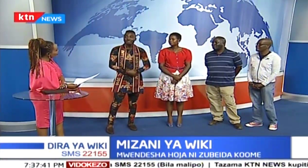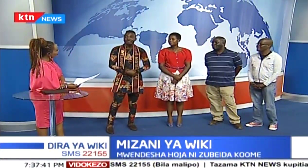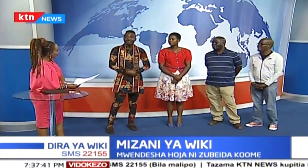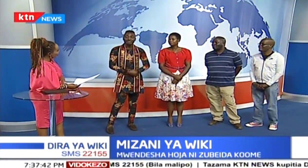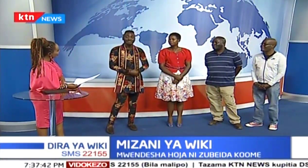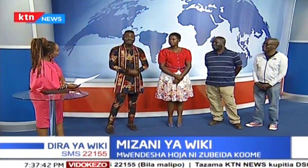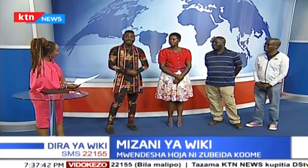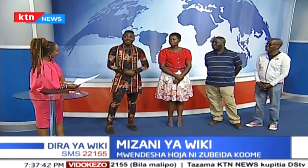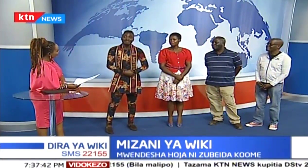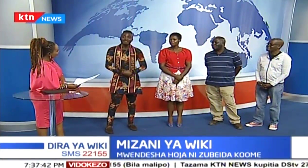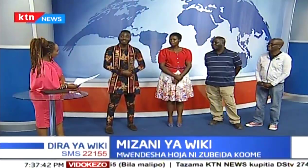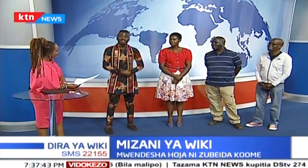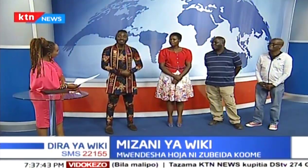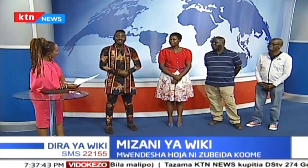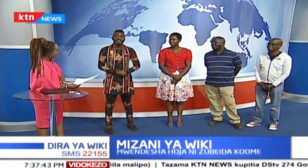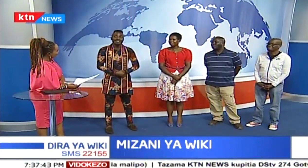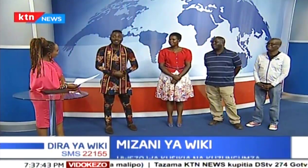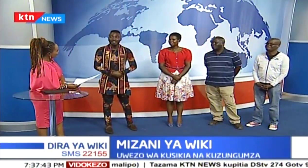Napungezi sana.